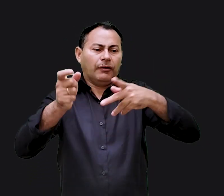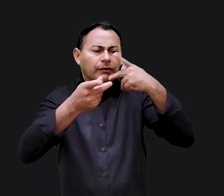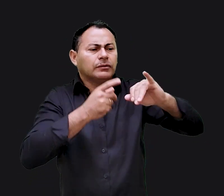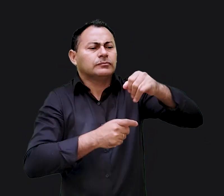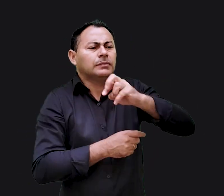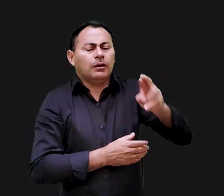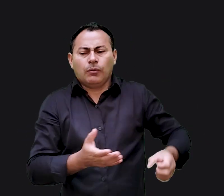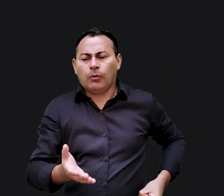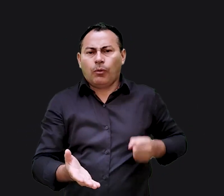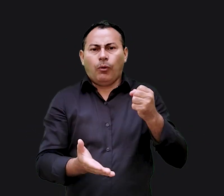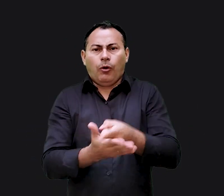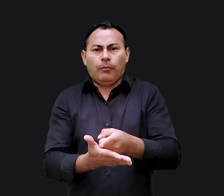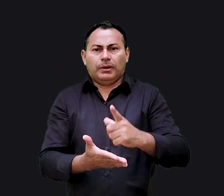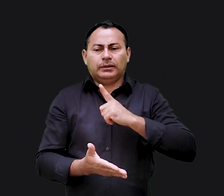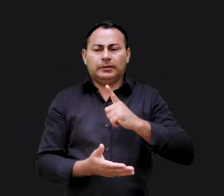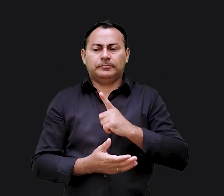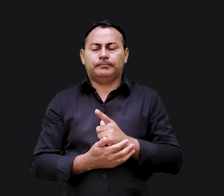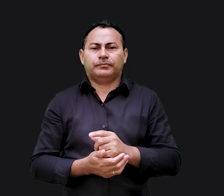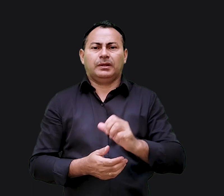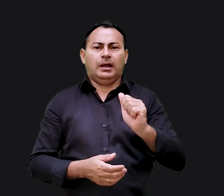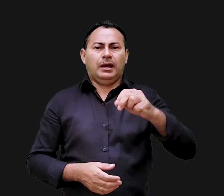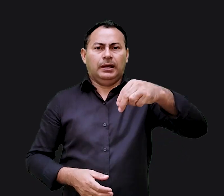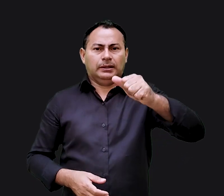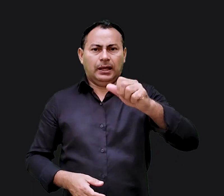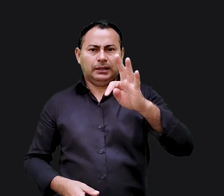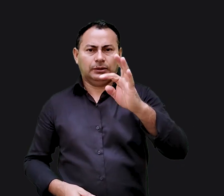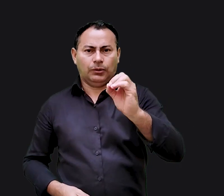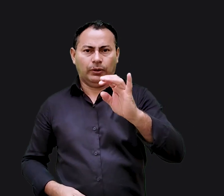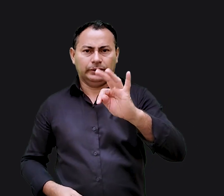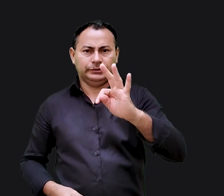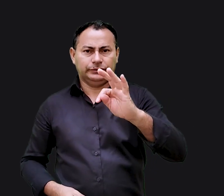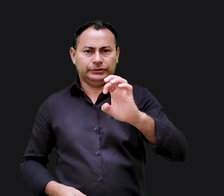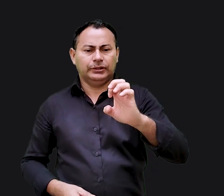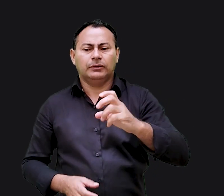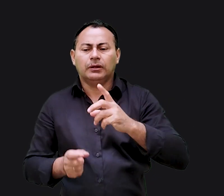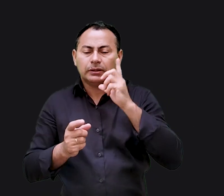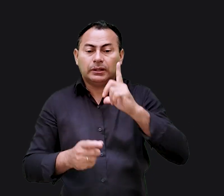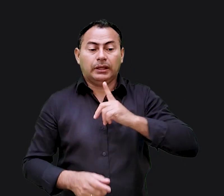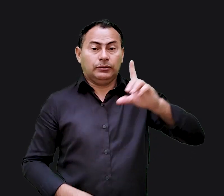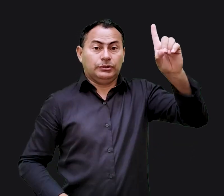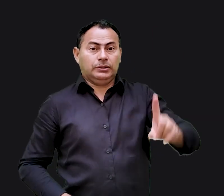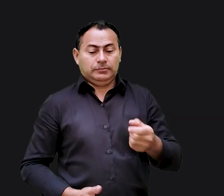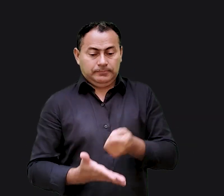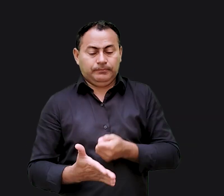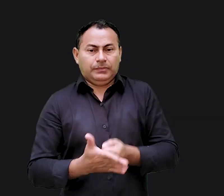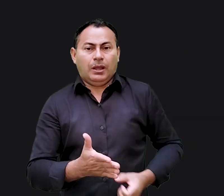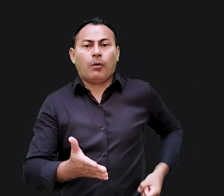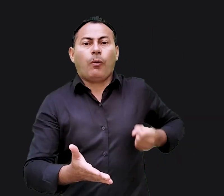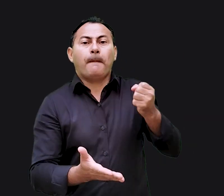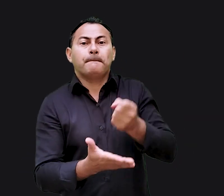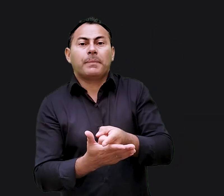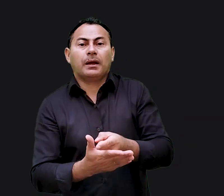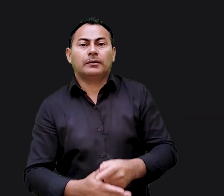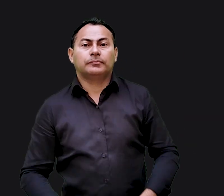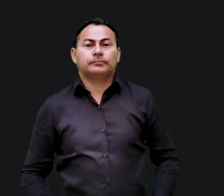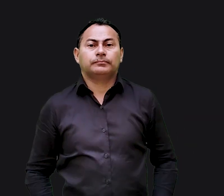Jeremias, Compre a propriedade que tenho em Anatote. Você tem o direito e o dever de comprá-la.